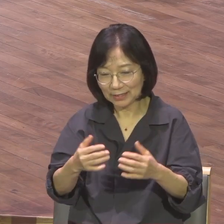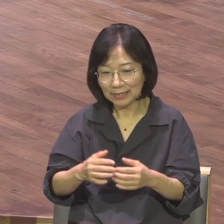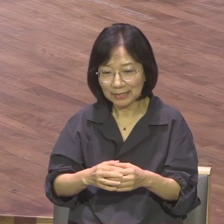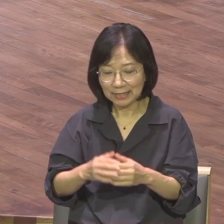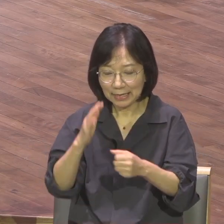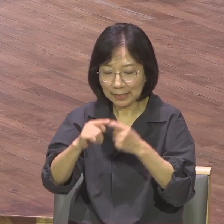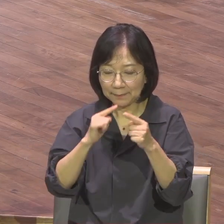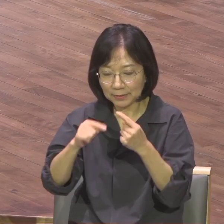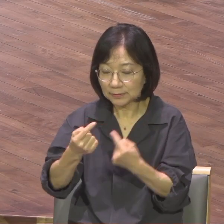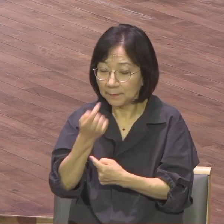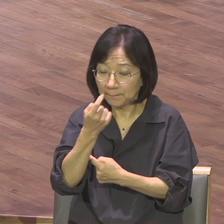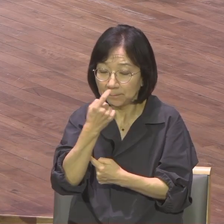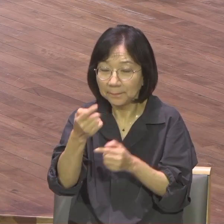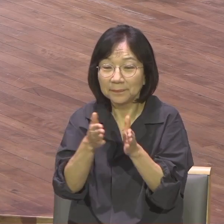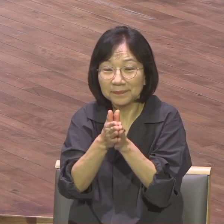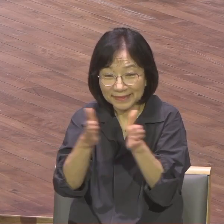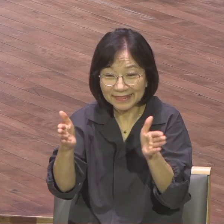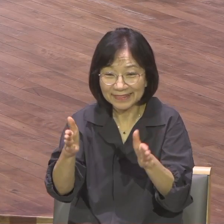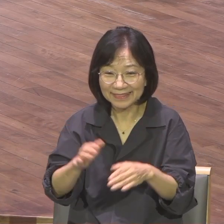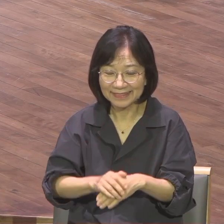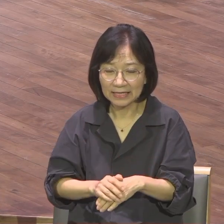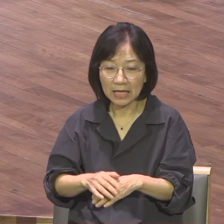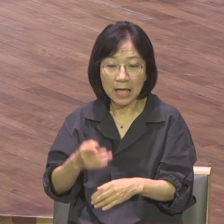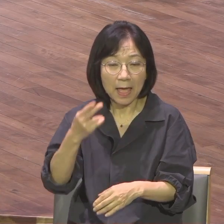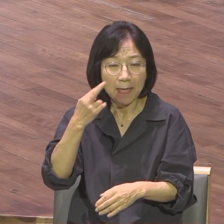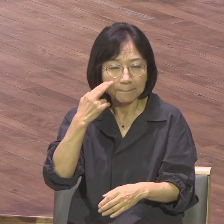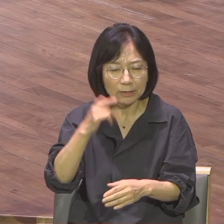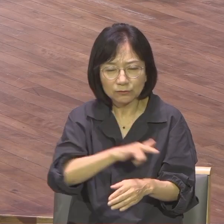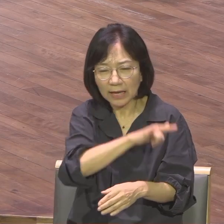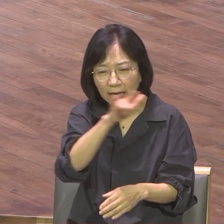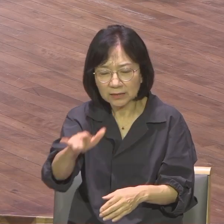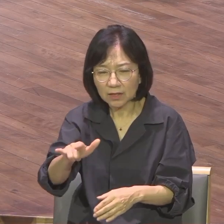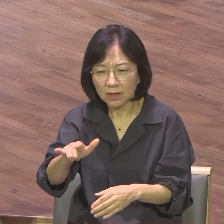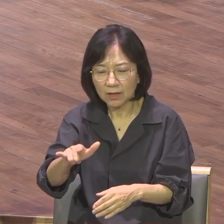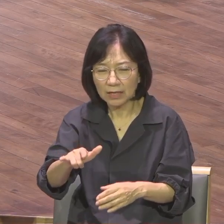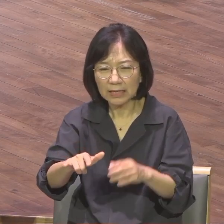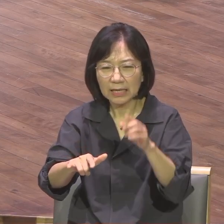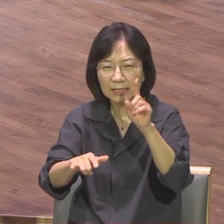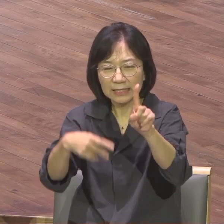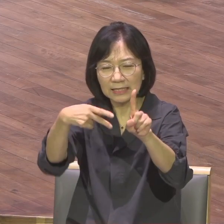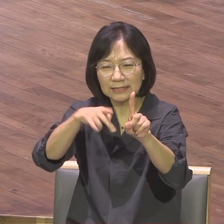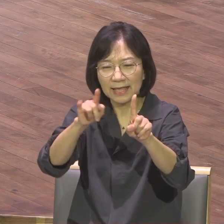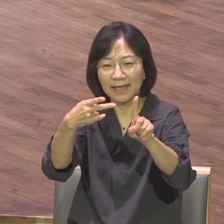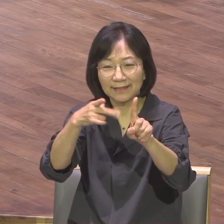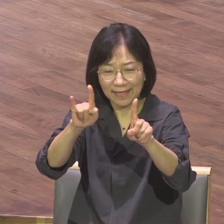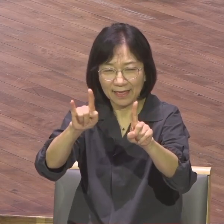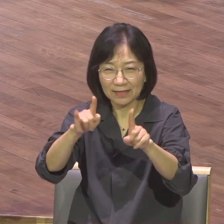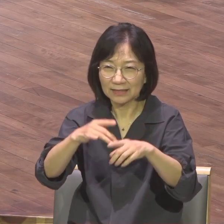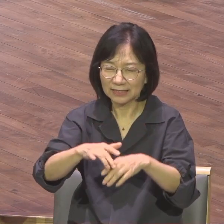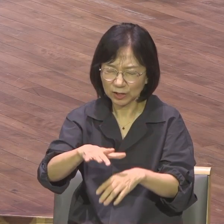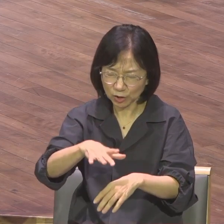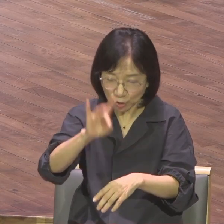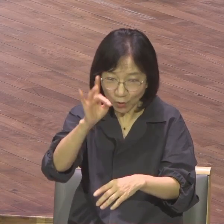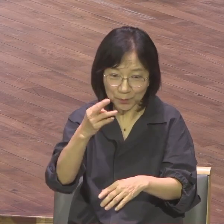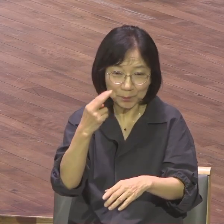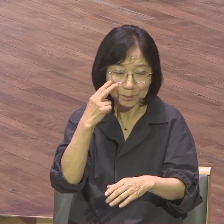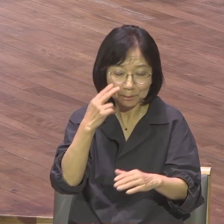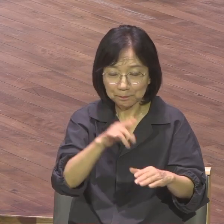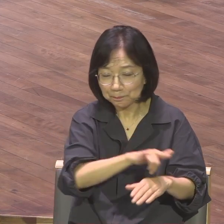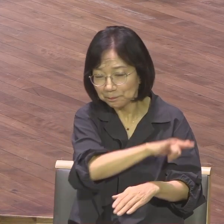이분이요 힘들게 이민 1세대니까 얼마나 힘들겠습니까? 그 이민 1세대들 뻔하거든요 그 말도